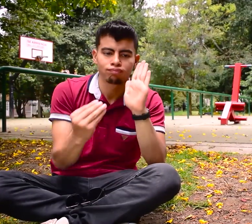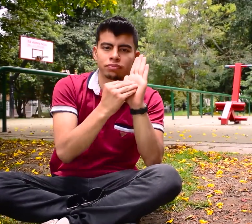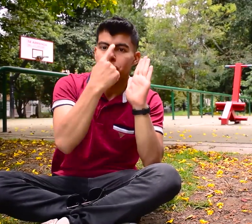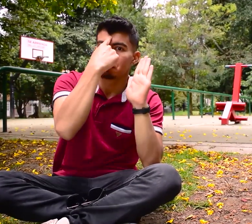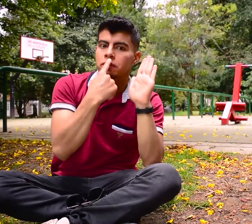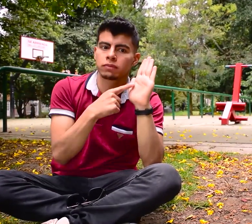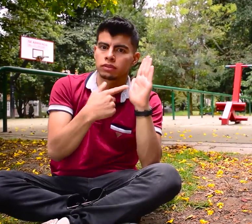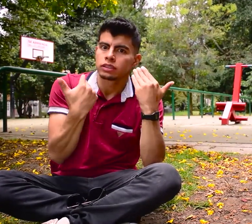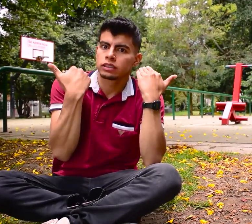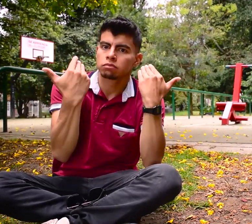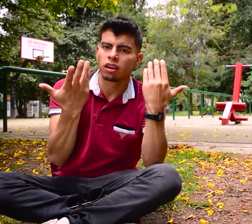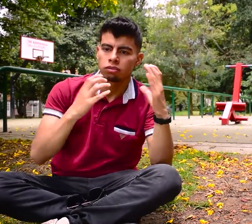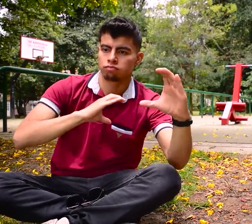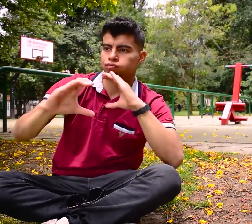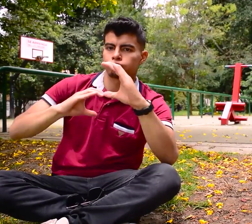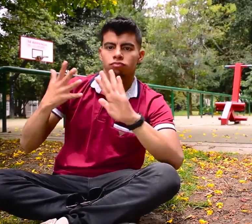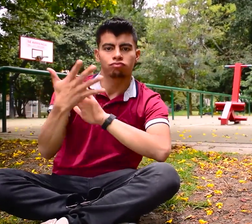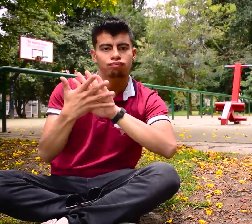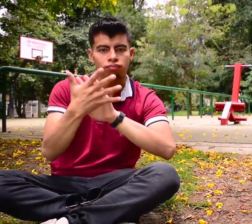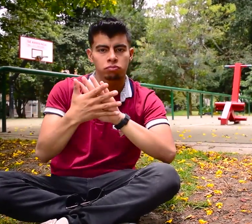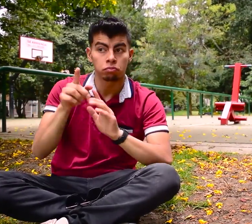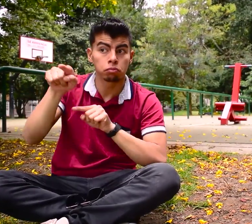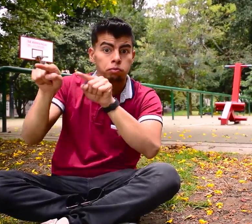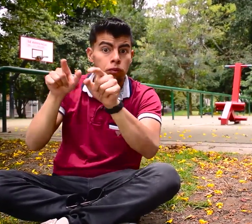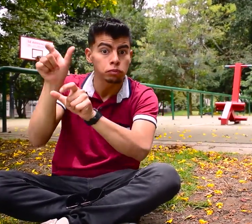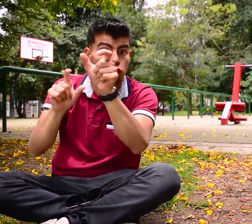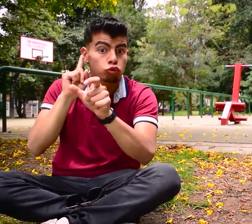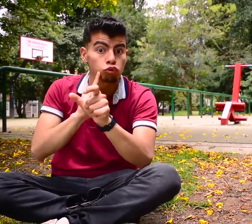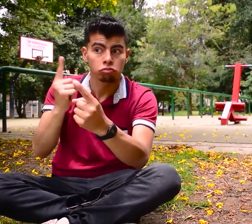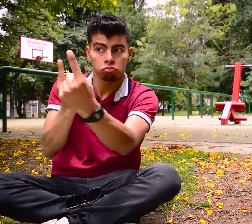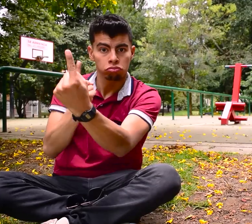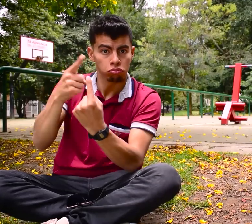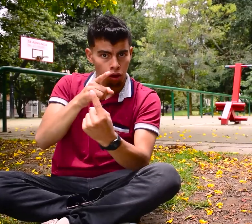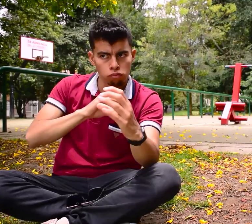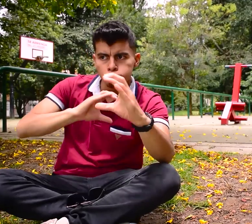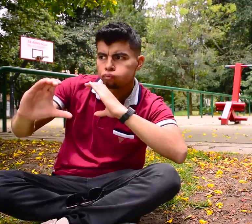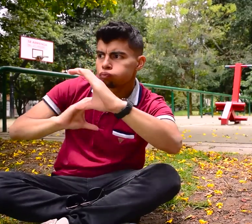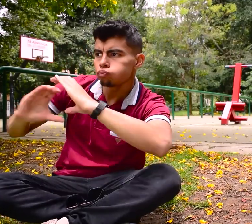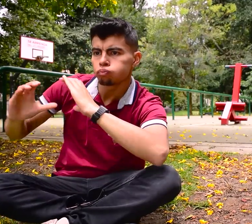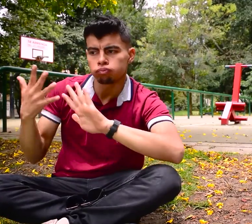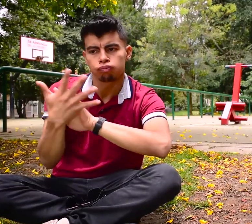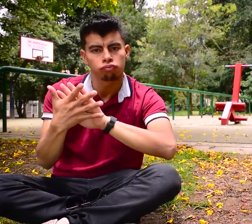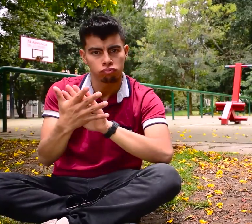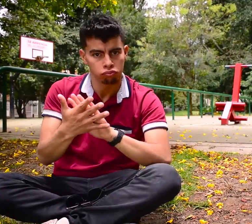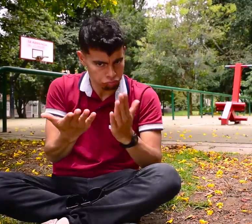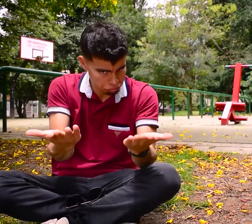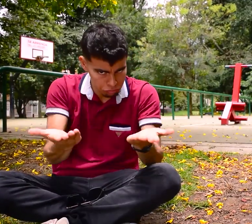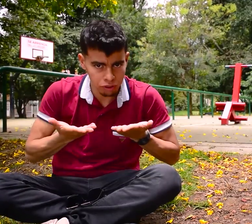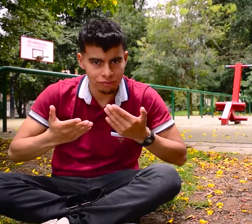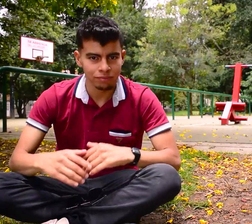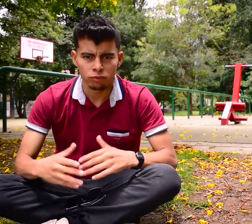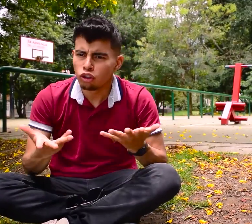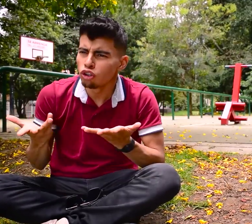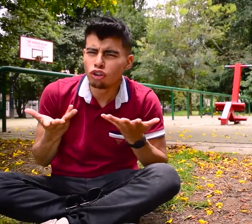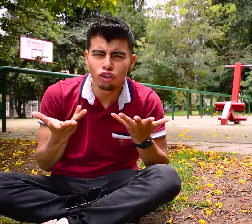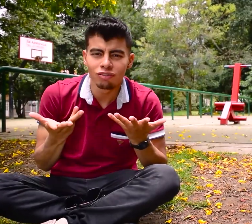Puedes atender directamente en lengua de señas a las personas sordas que necesitan de tus servicios. ¡Vamos! Eres bienvenido.